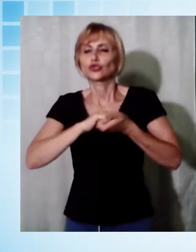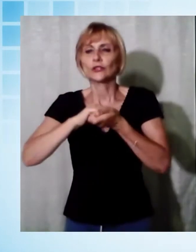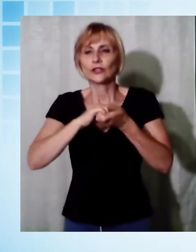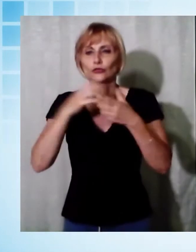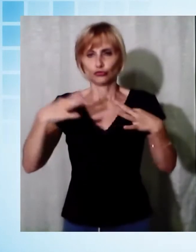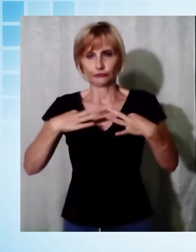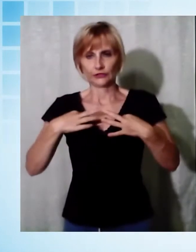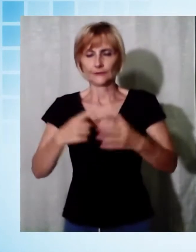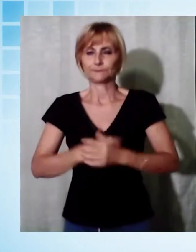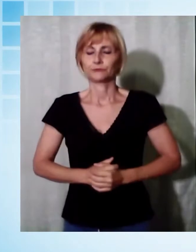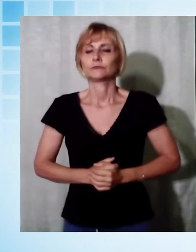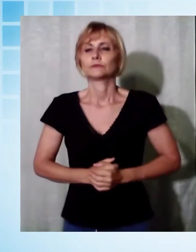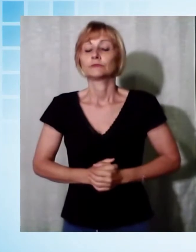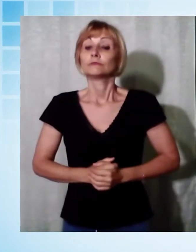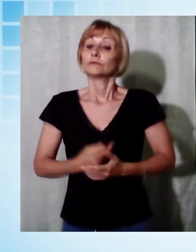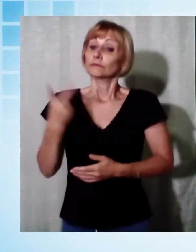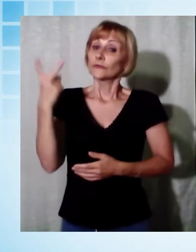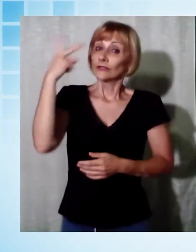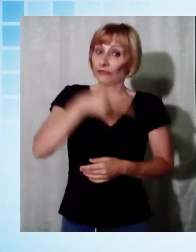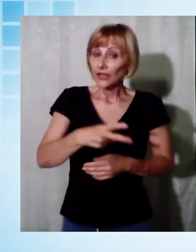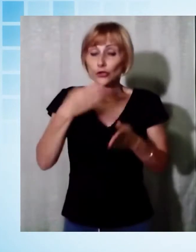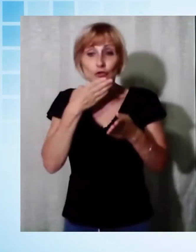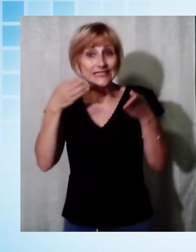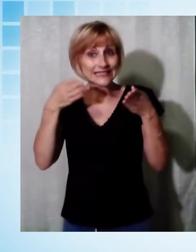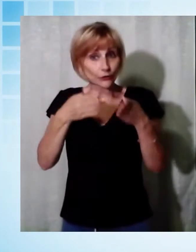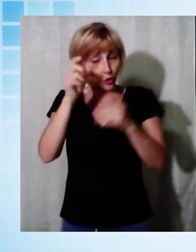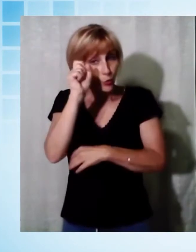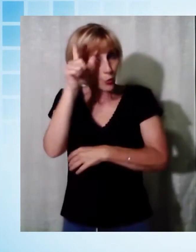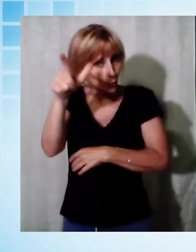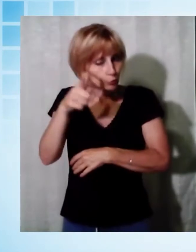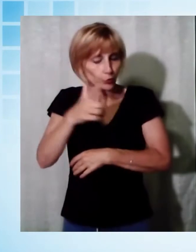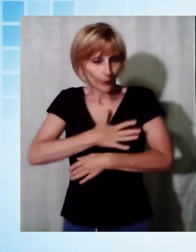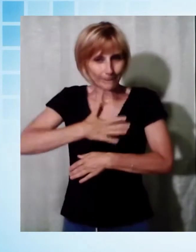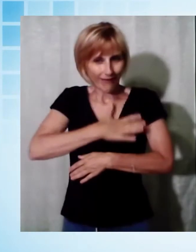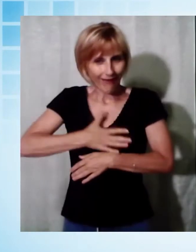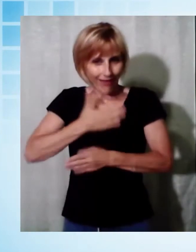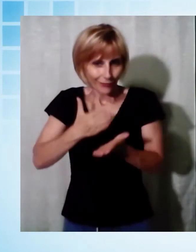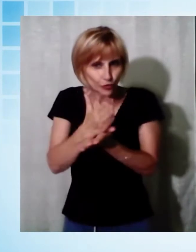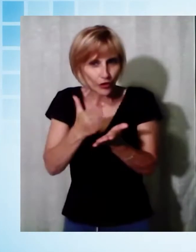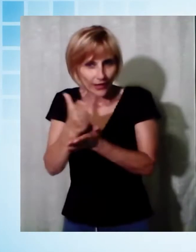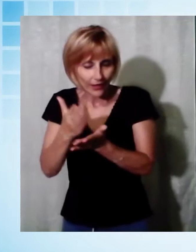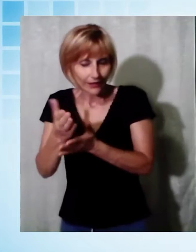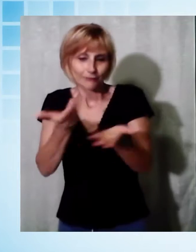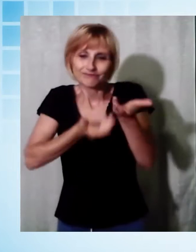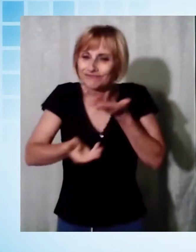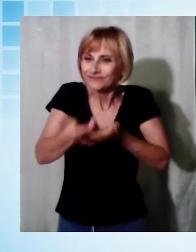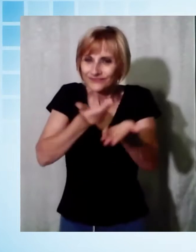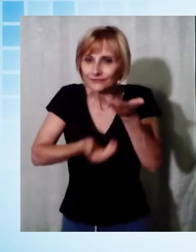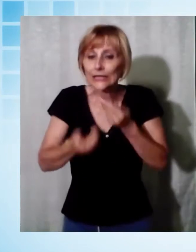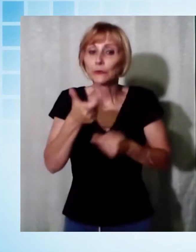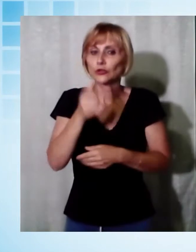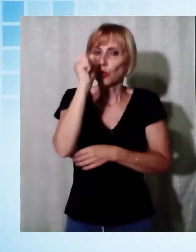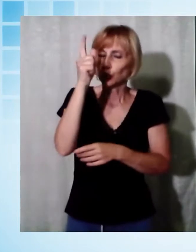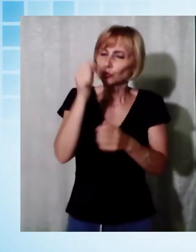piacere dare una mano a un settore come quello della cultura, che è tra quelli che più di tutti hanno sofferto in questi mesi.